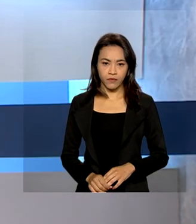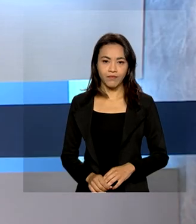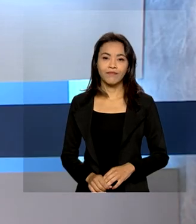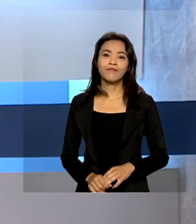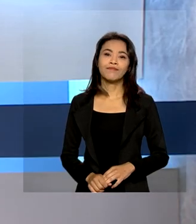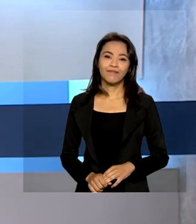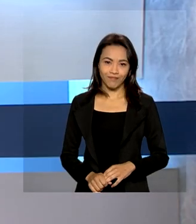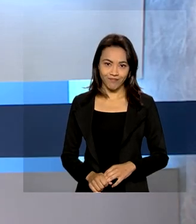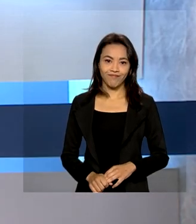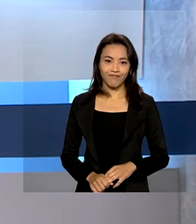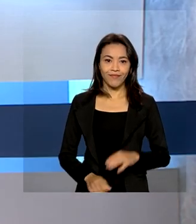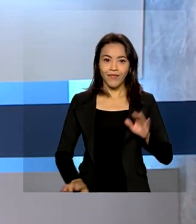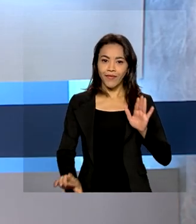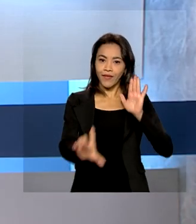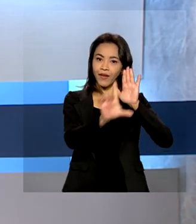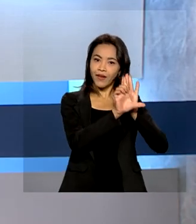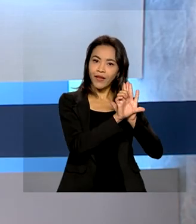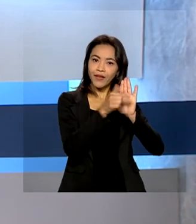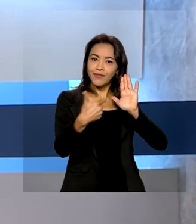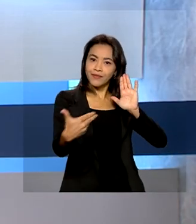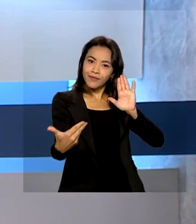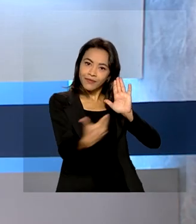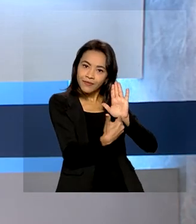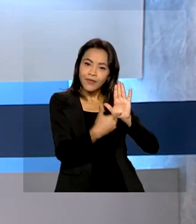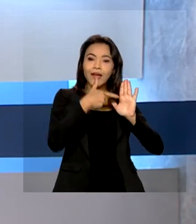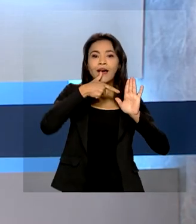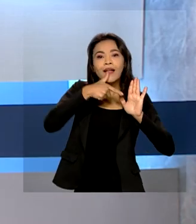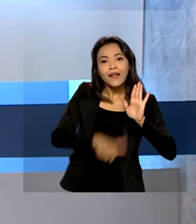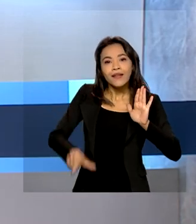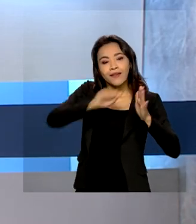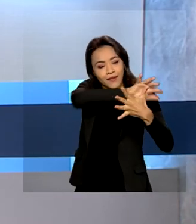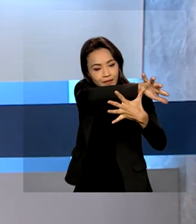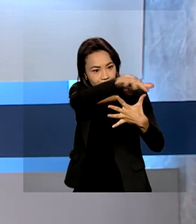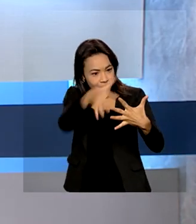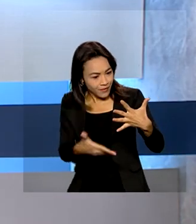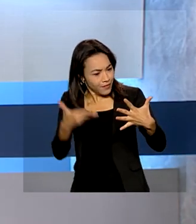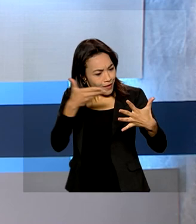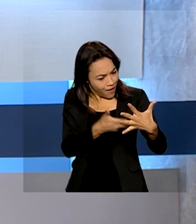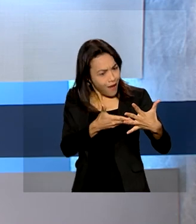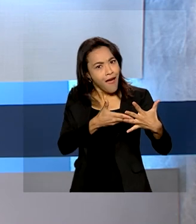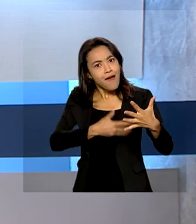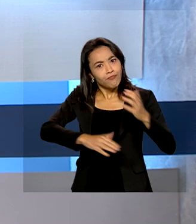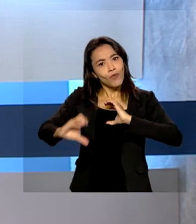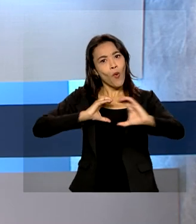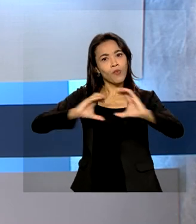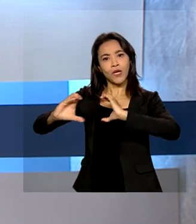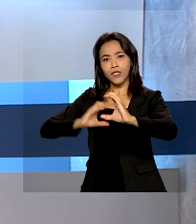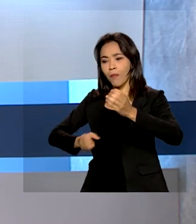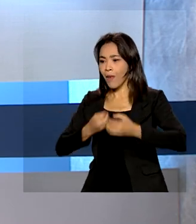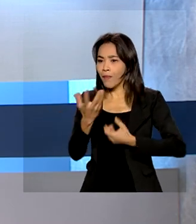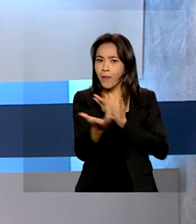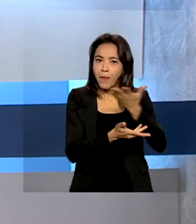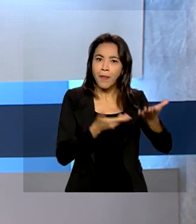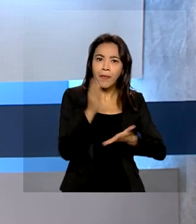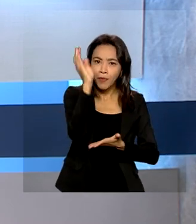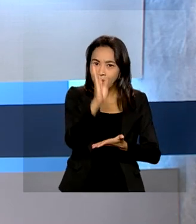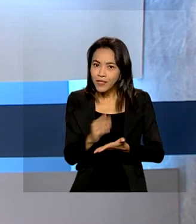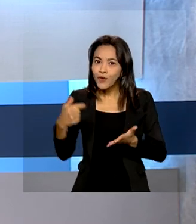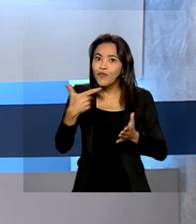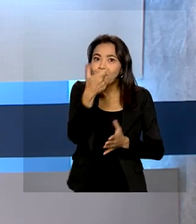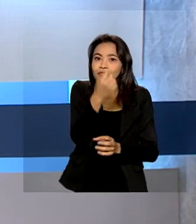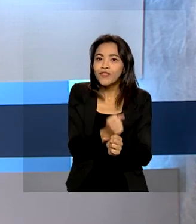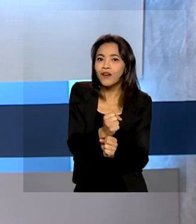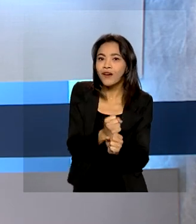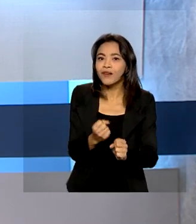A lei que estabeleceu a língua brasileira de sinais como meio legal de comunicação no Brasil completa 20 anos. No ano